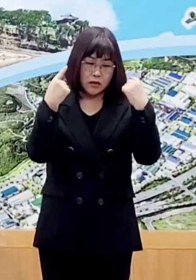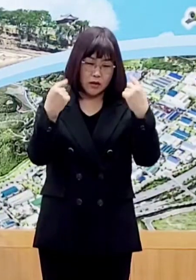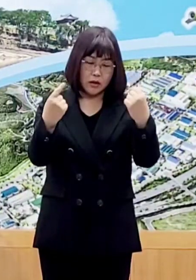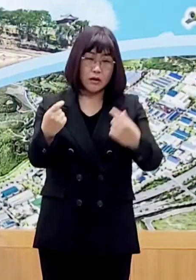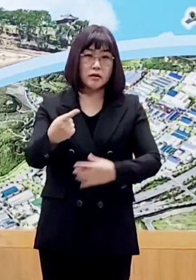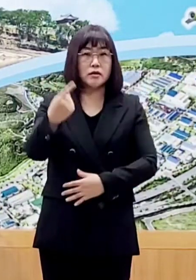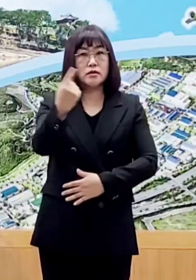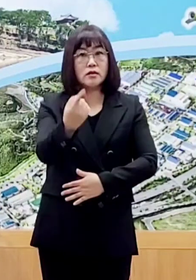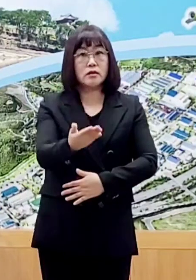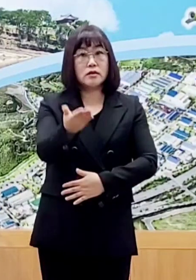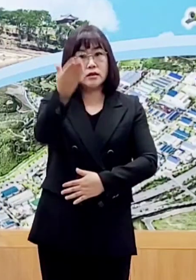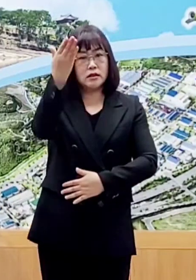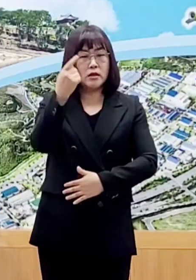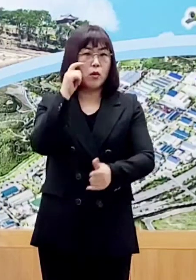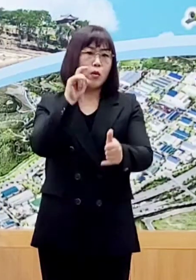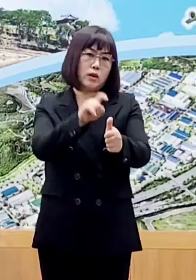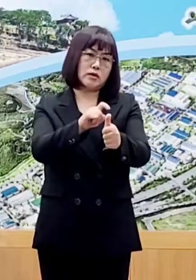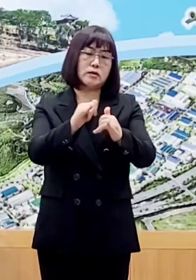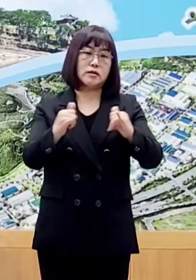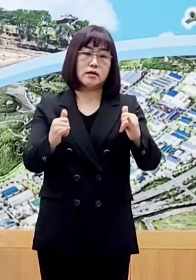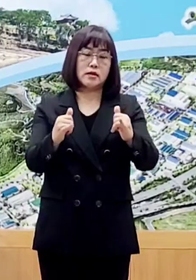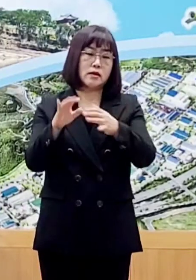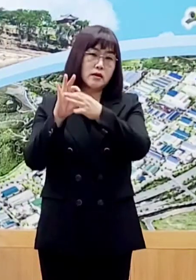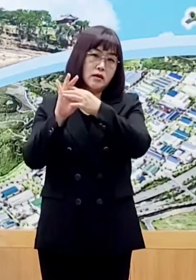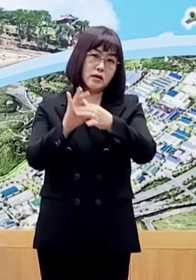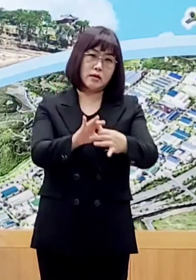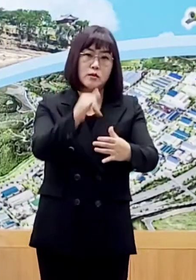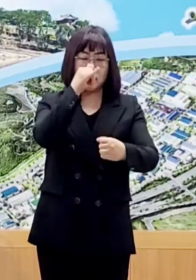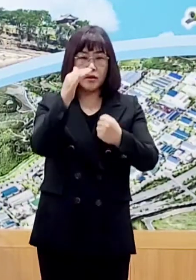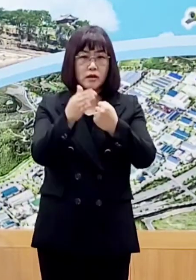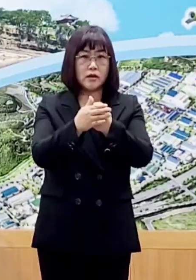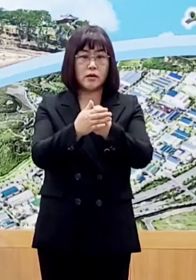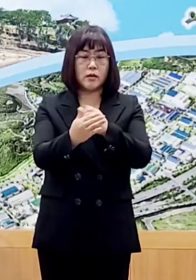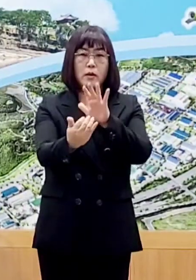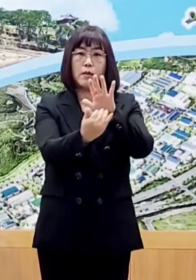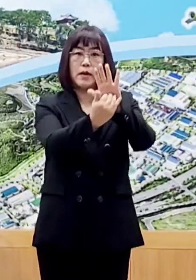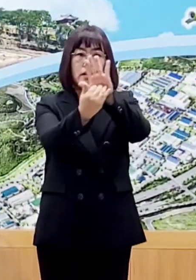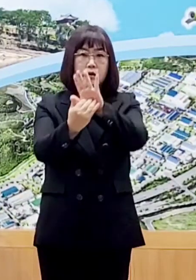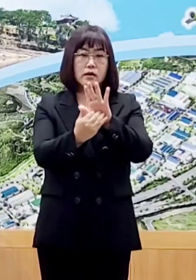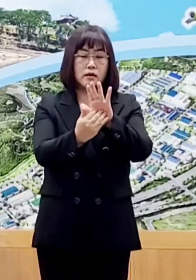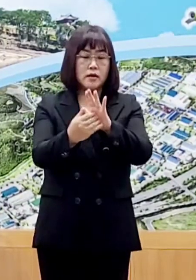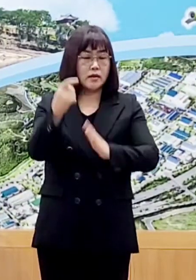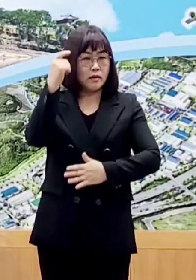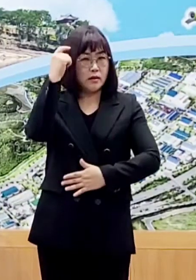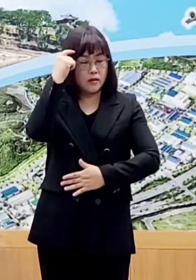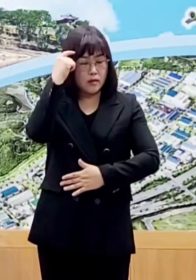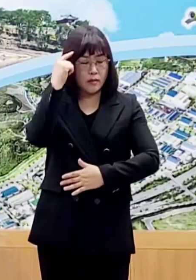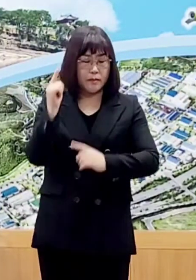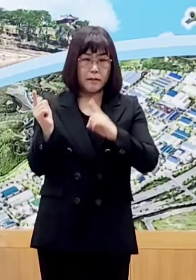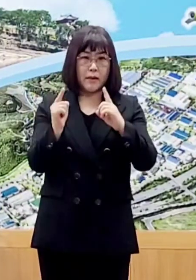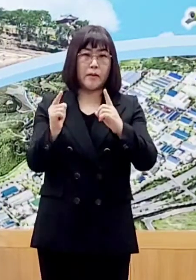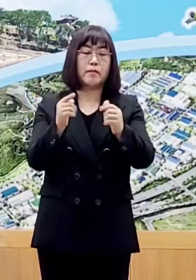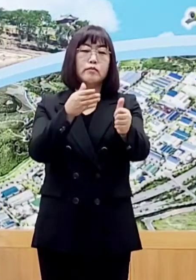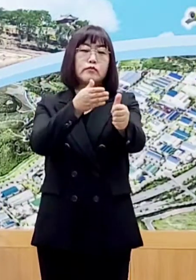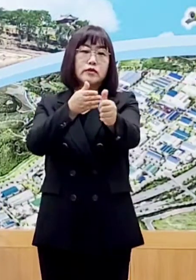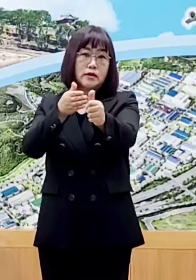발생이 계속되고 있어 방역에 대한 경각심을 늦출 수 없는 입장입니다.